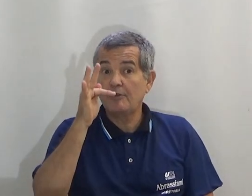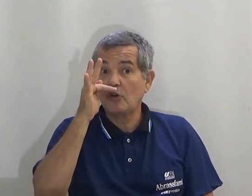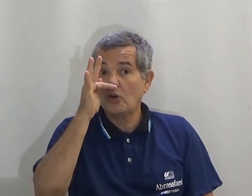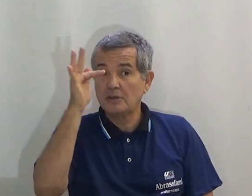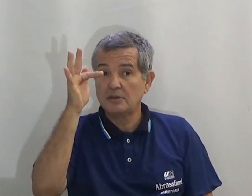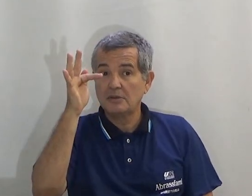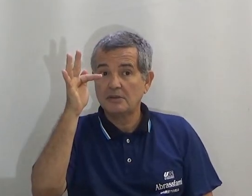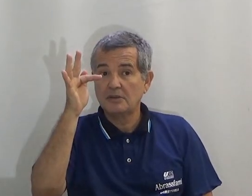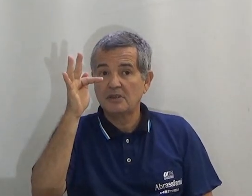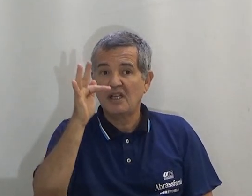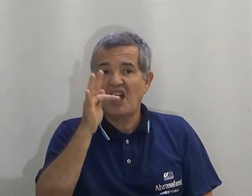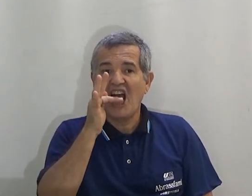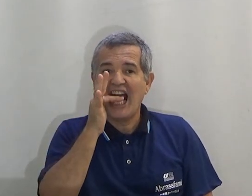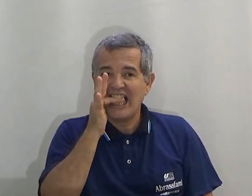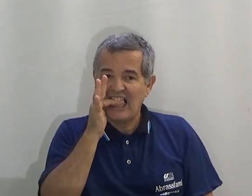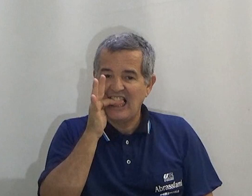Uma flor.